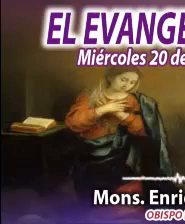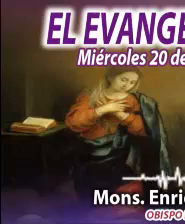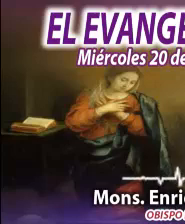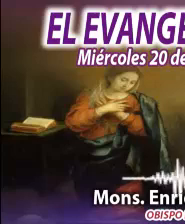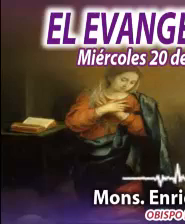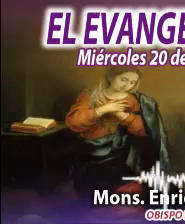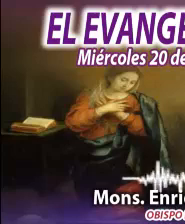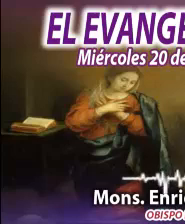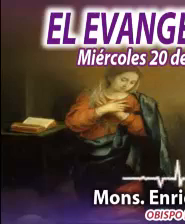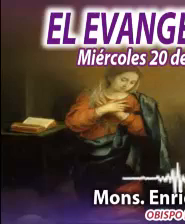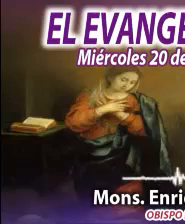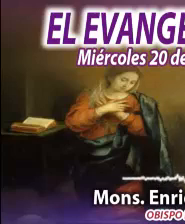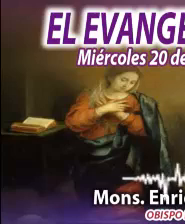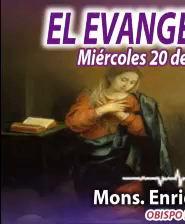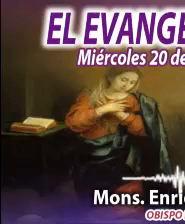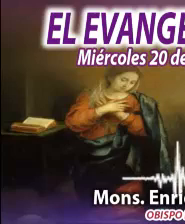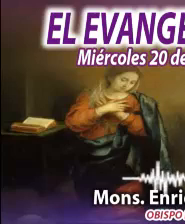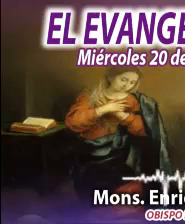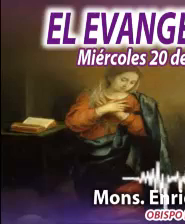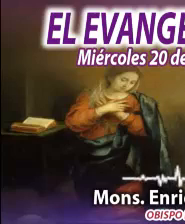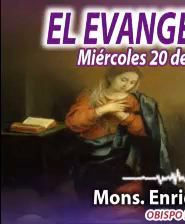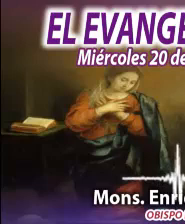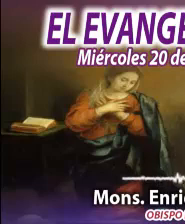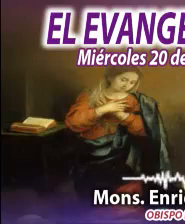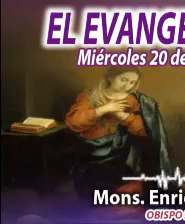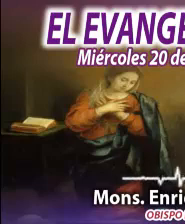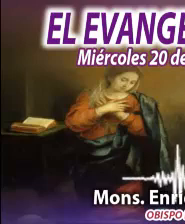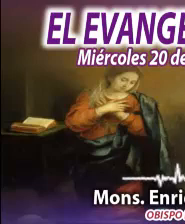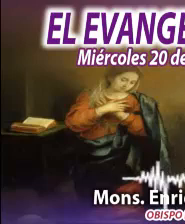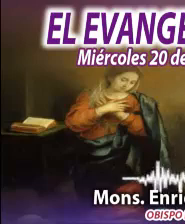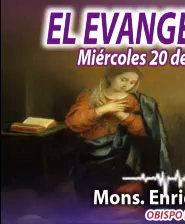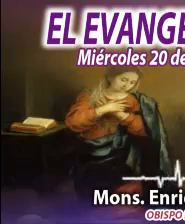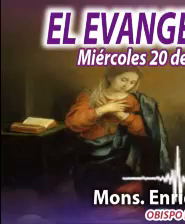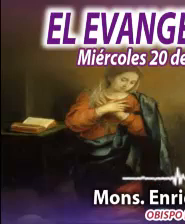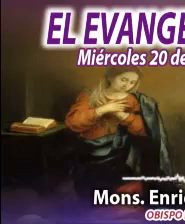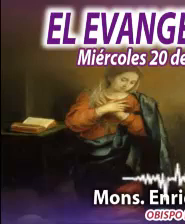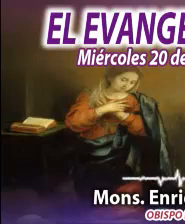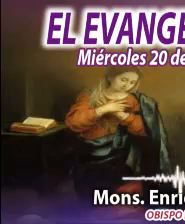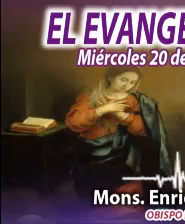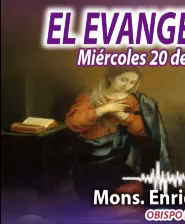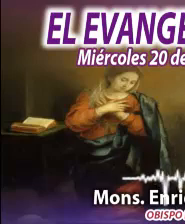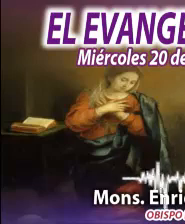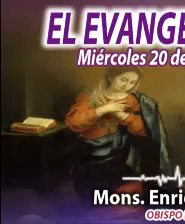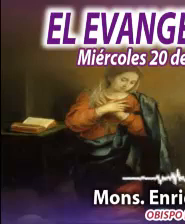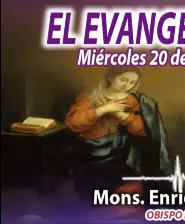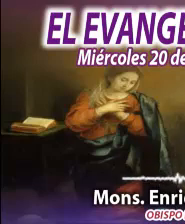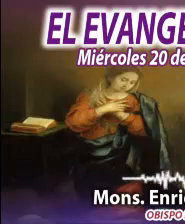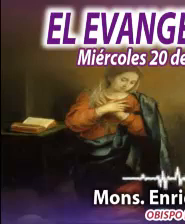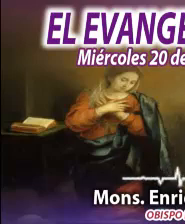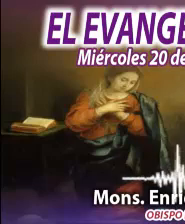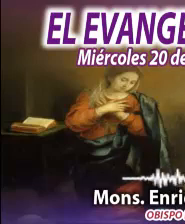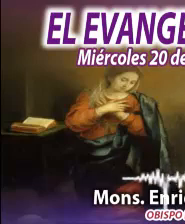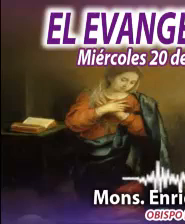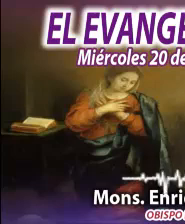Día a día, alimentándonos de la Palabra del Señor. En la voz de Monseñor Enrique Díaz,